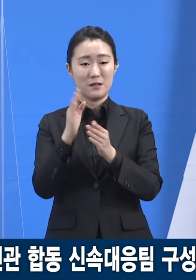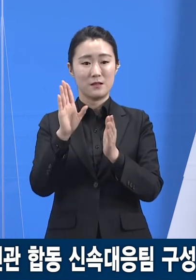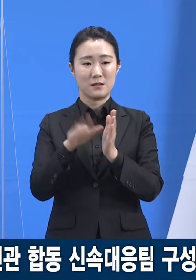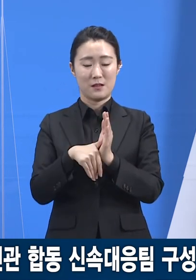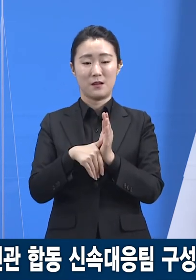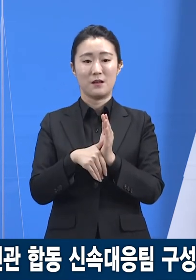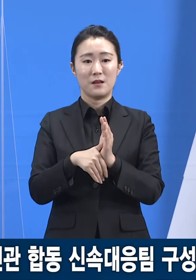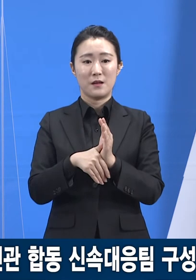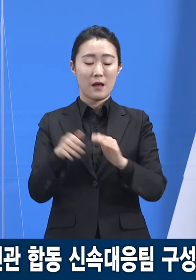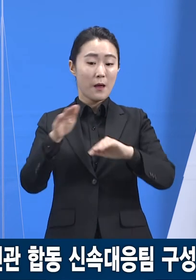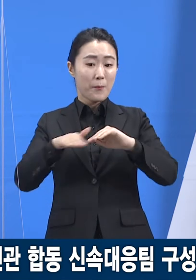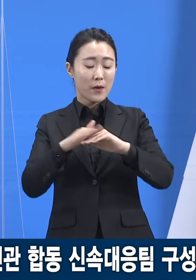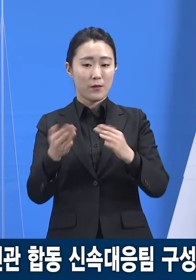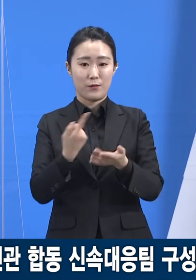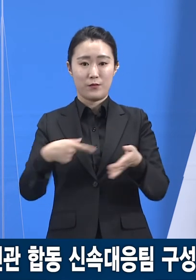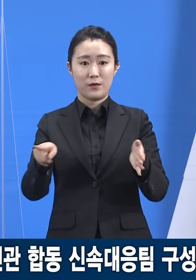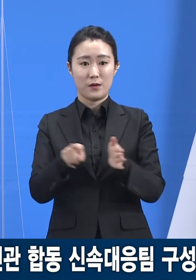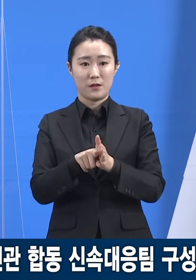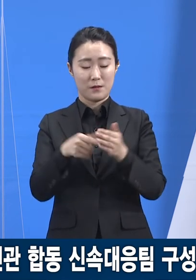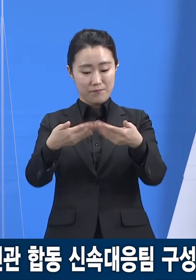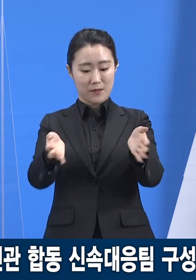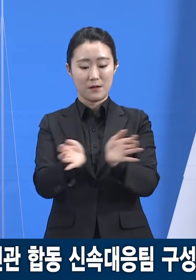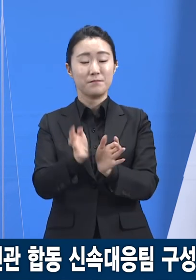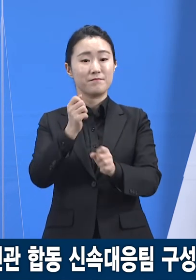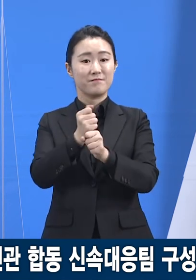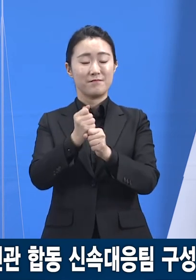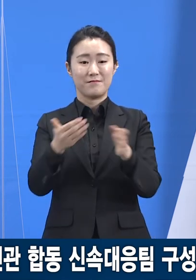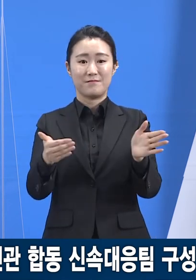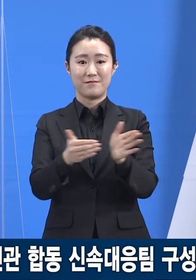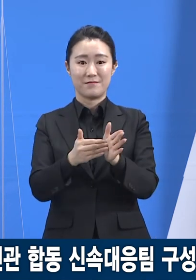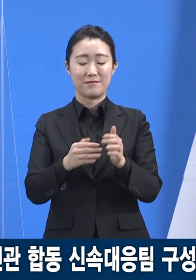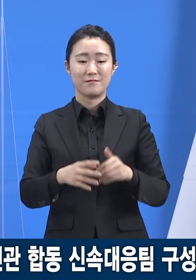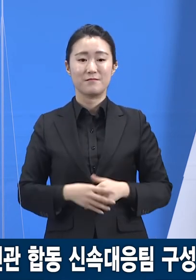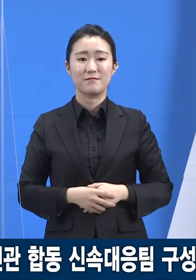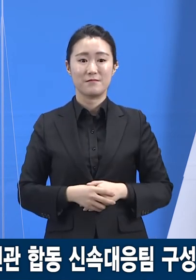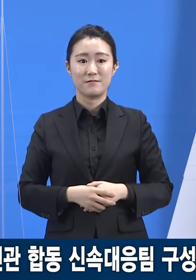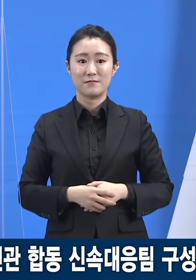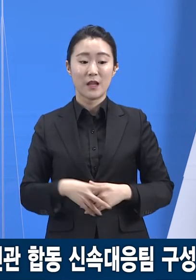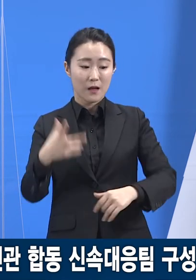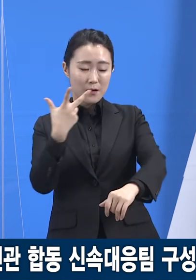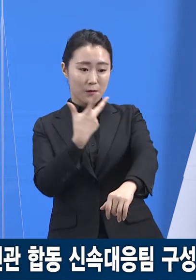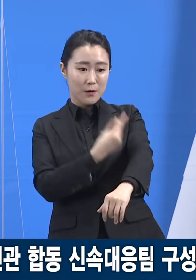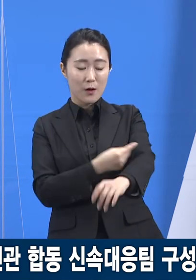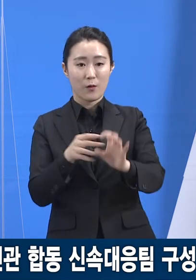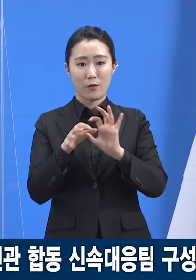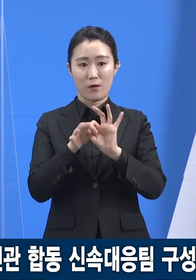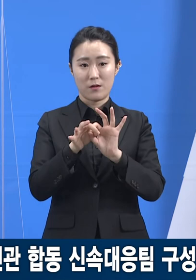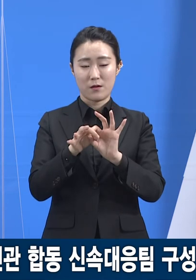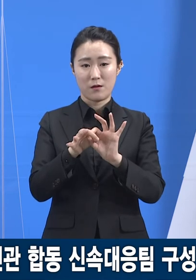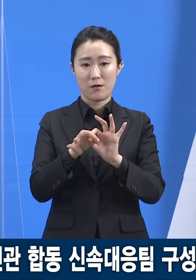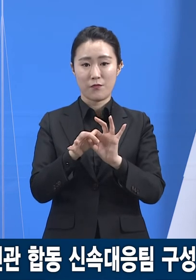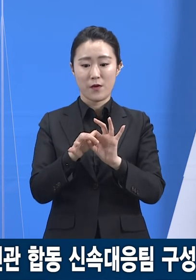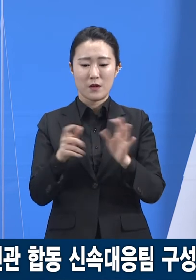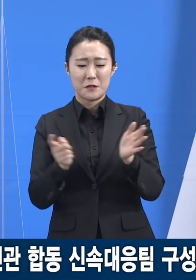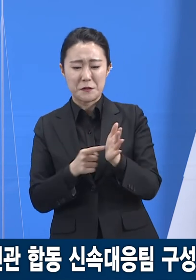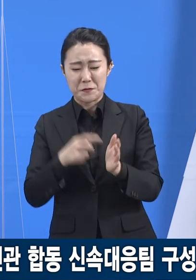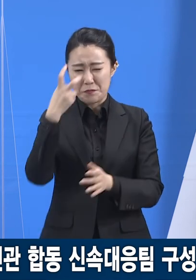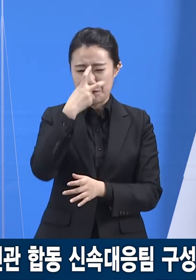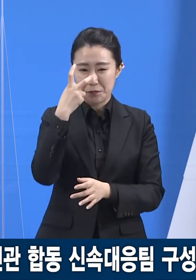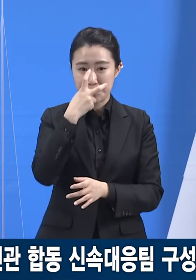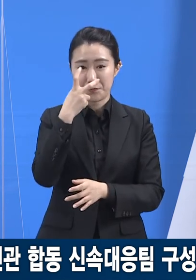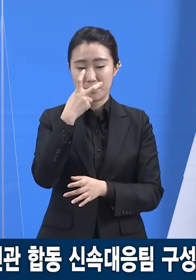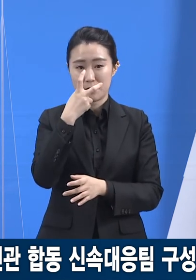현재 10명의 의가 공중보건 이사를 백신 접종 관련 신속조사에 전담 배치하여 교육훈련을